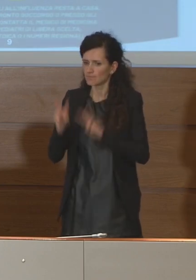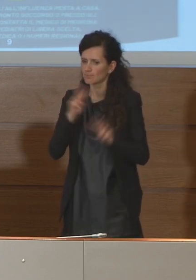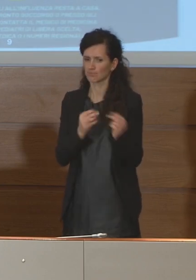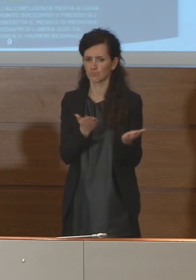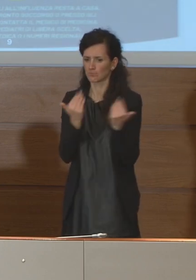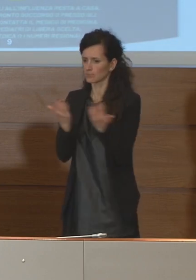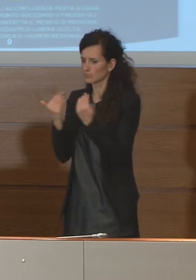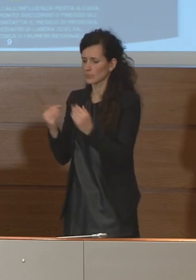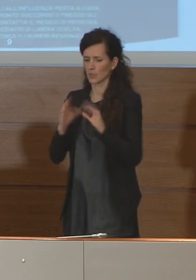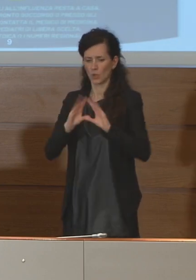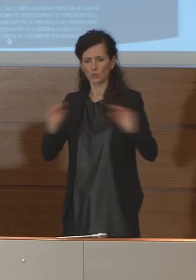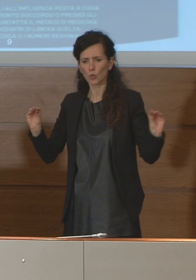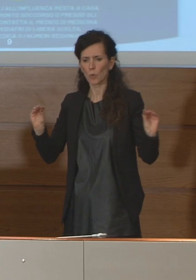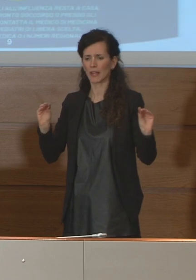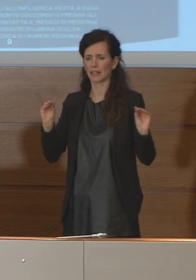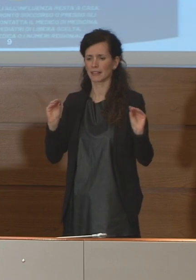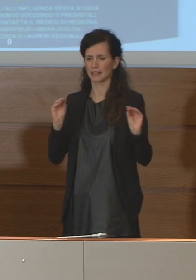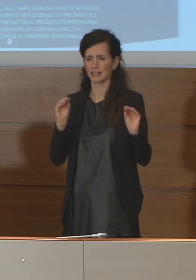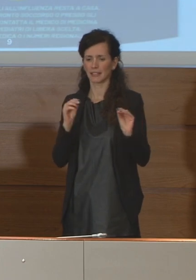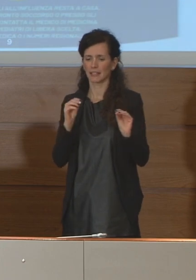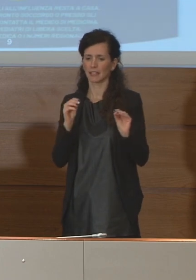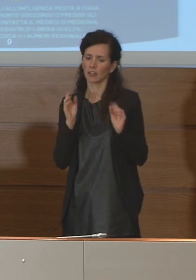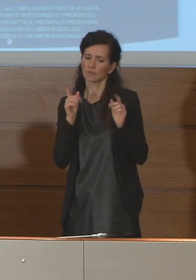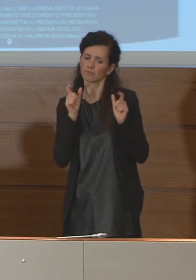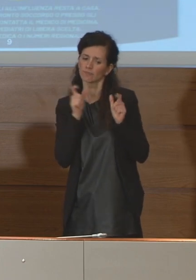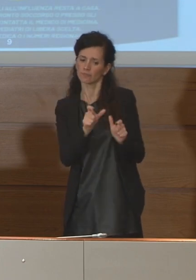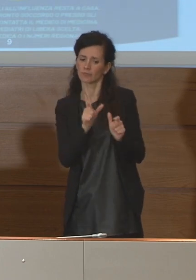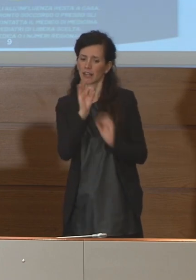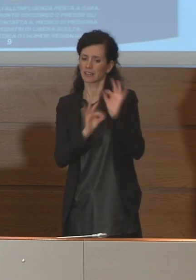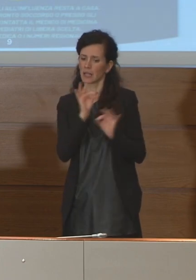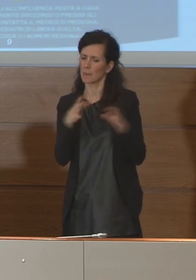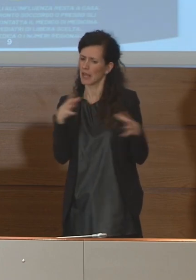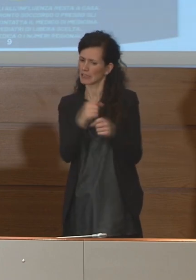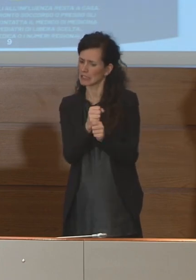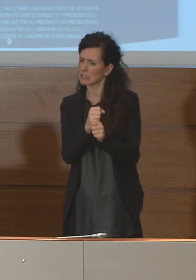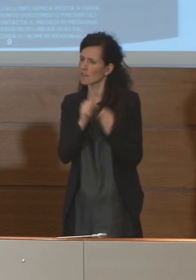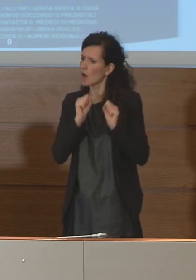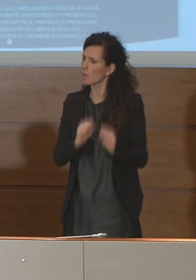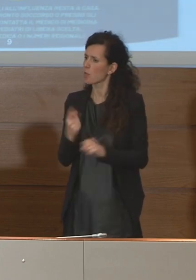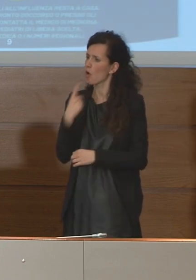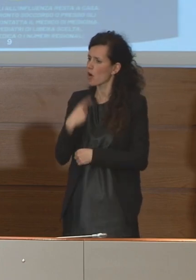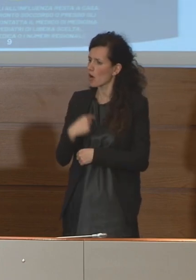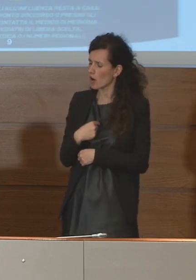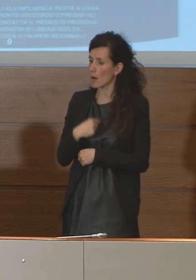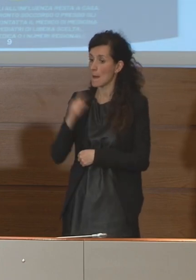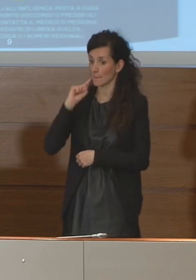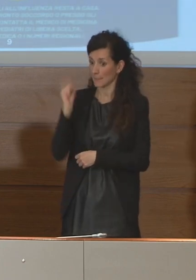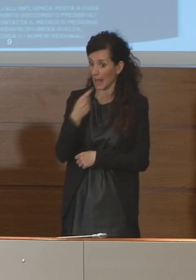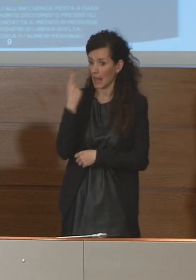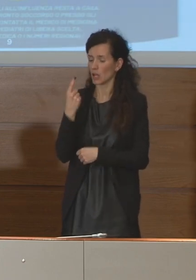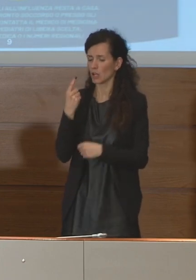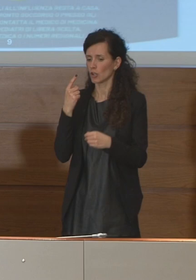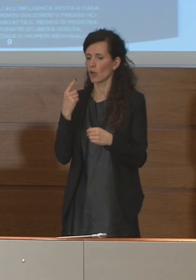intensive. Ci può dire un po' meglio in che misura e in quali